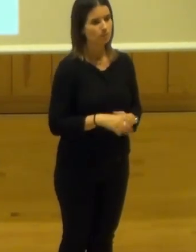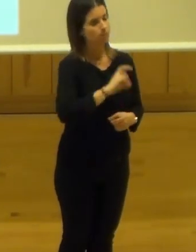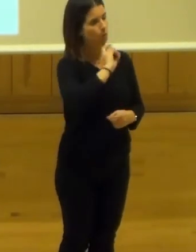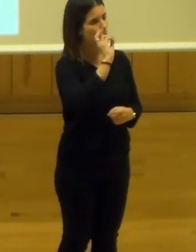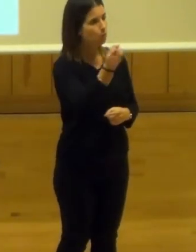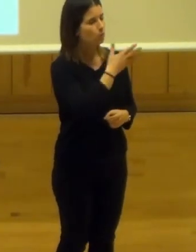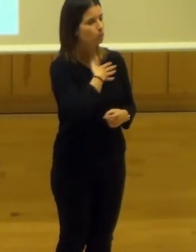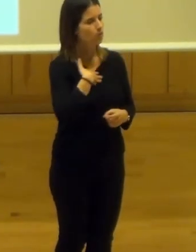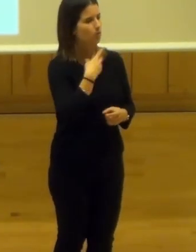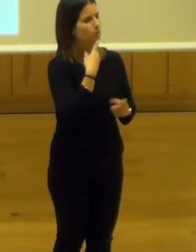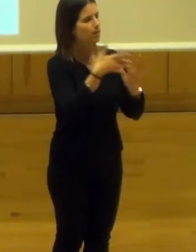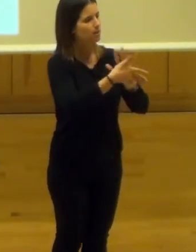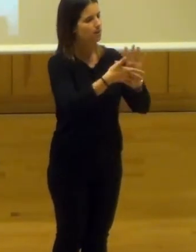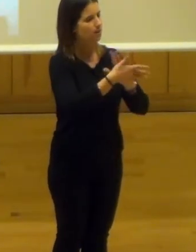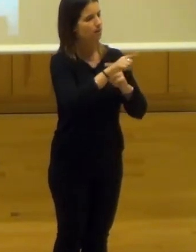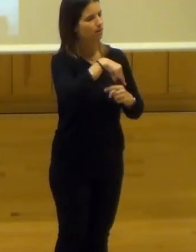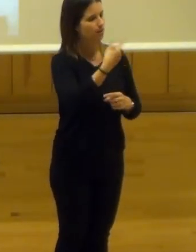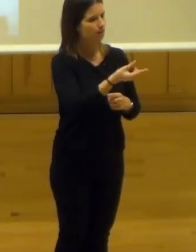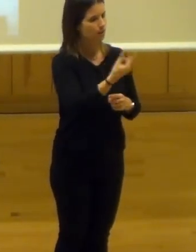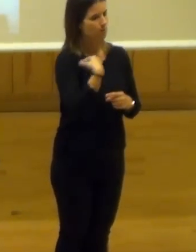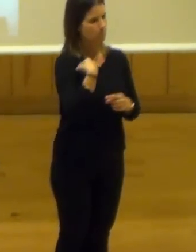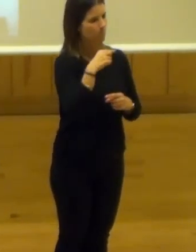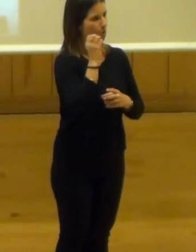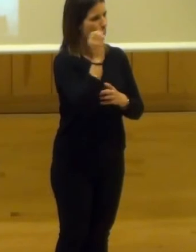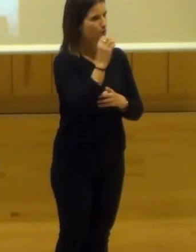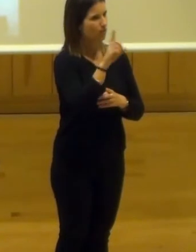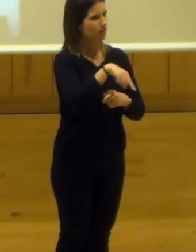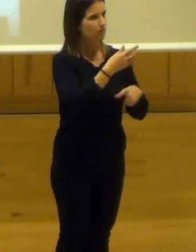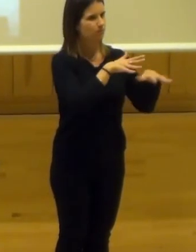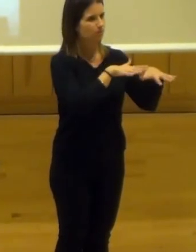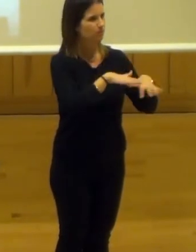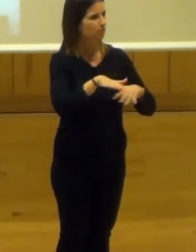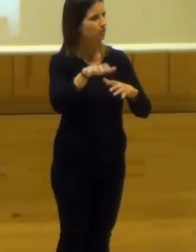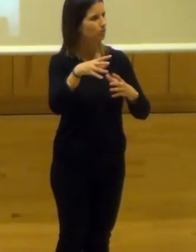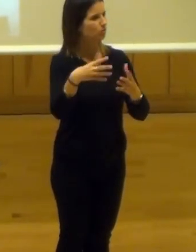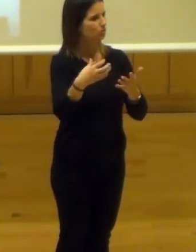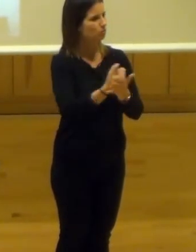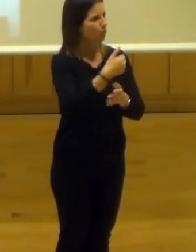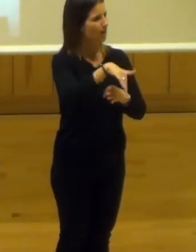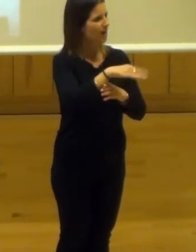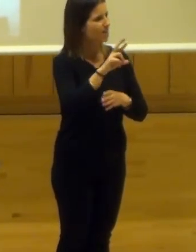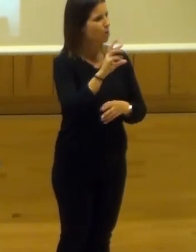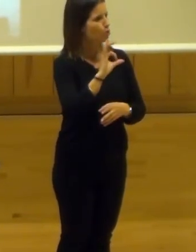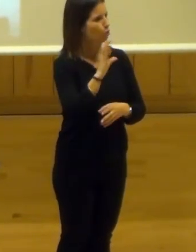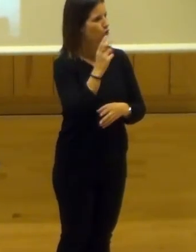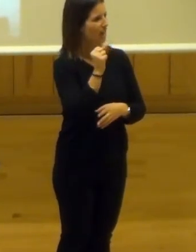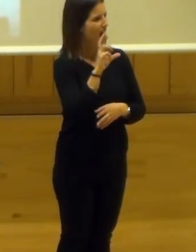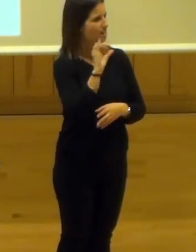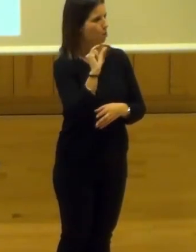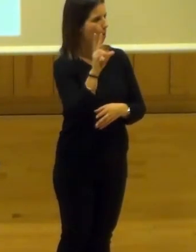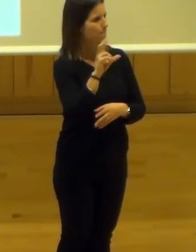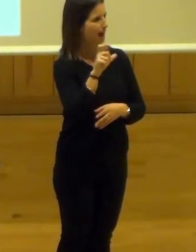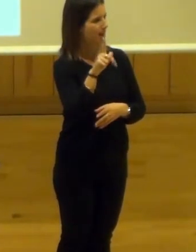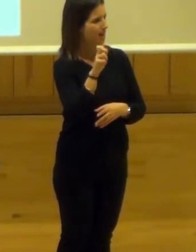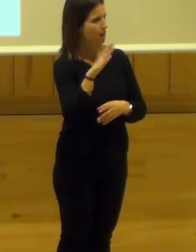Otra cosa que quería comentar es que después de esta sesión nos vamos a todos a Rosario Varela, a un restaurante que hay por aquí en el Realejo, para continuar